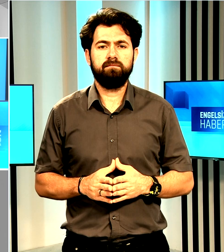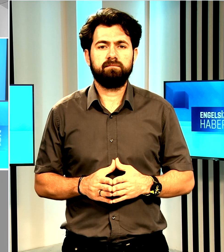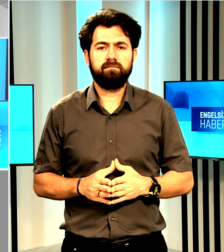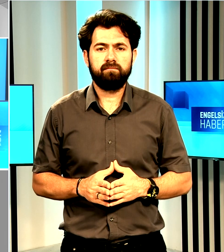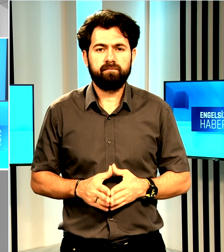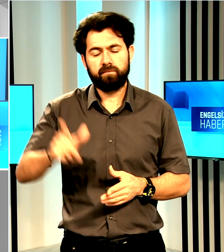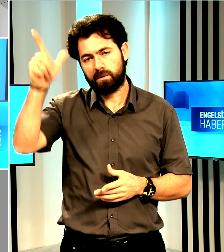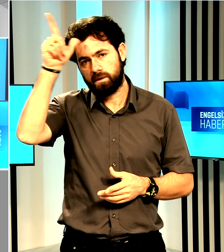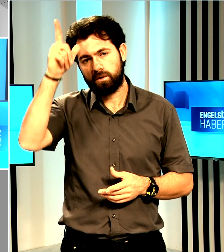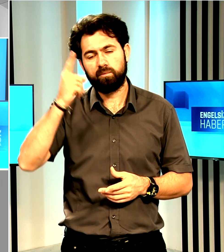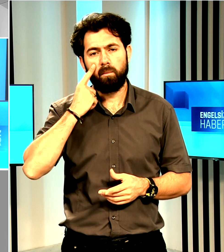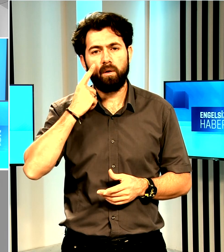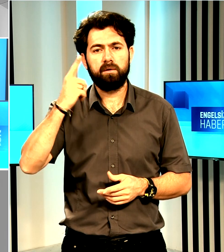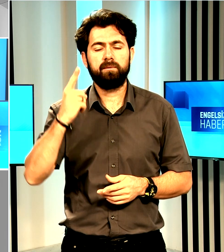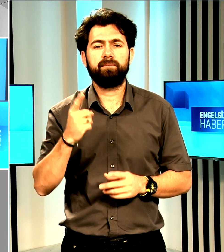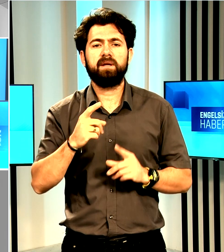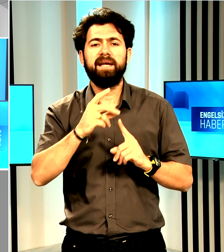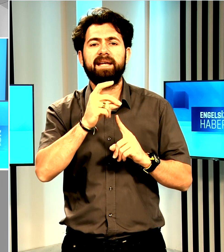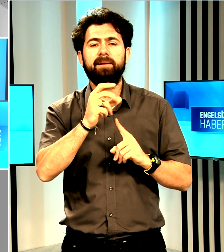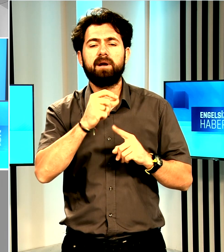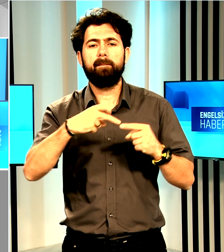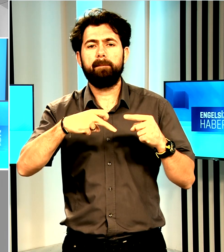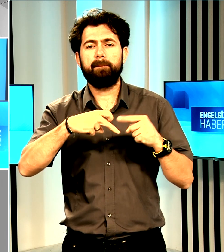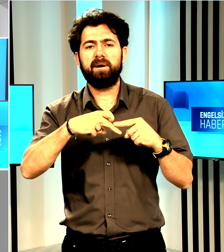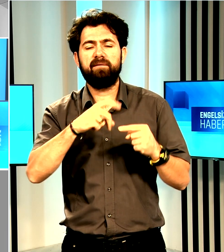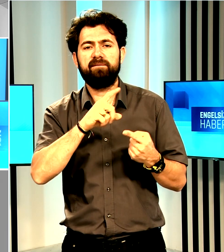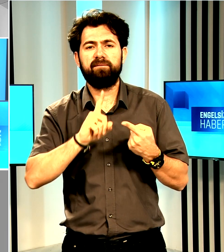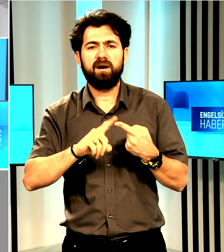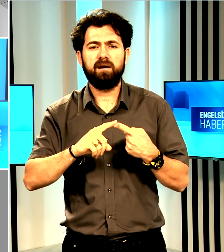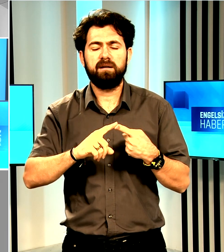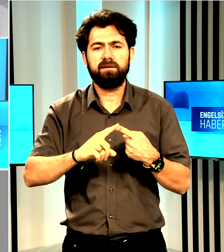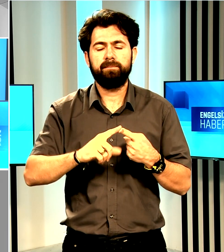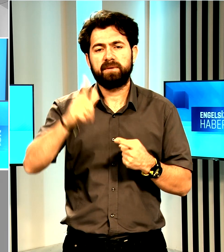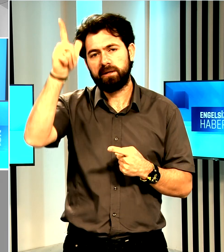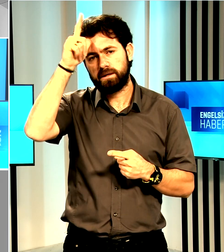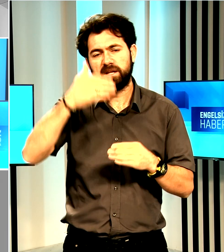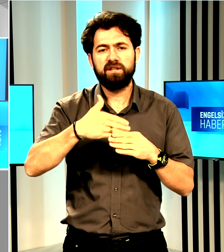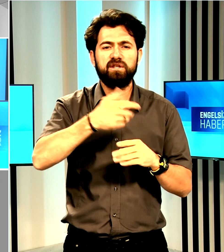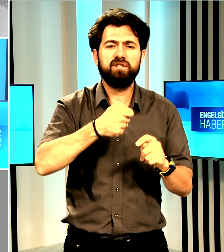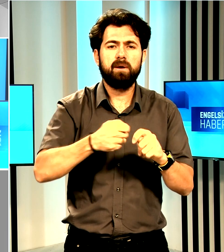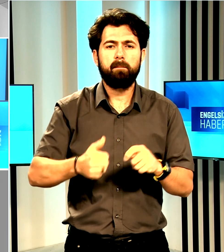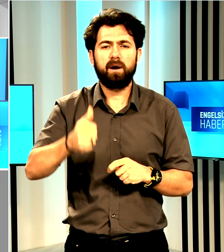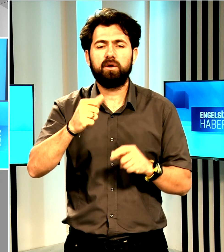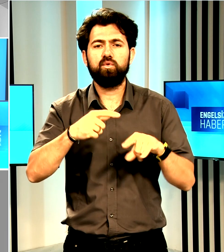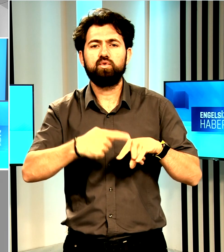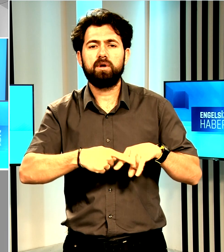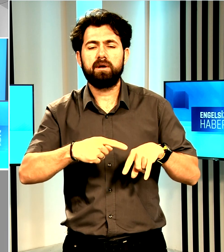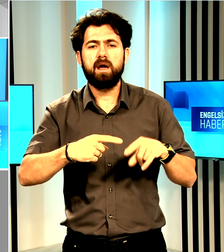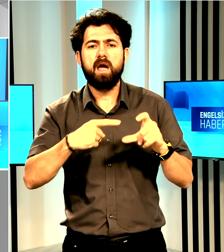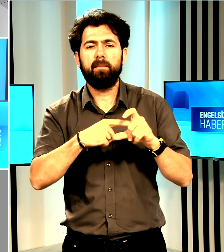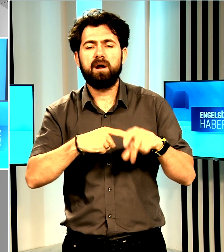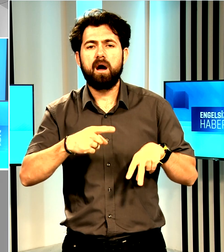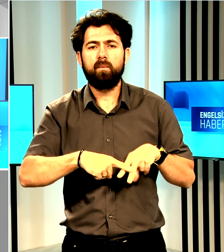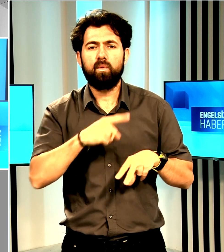İran Cumhurbaşkanı İbrahim Reisi ve İran Dışişleri Bakanı Hüseyin Emir Abdurlahiyan